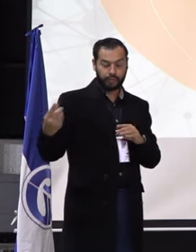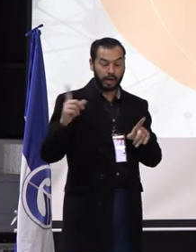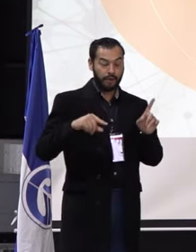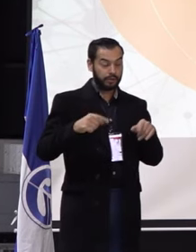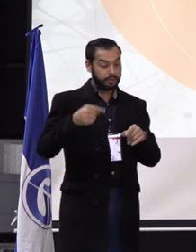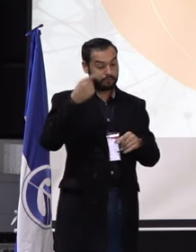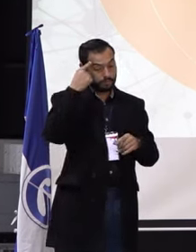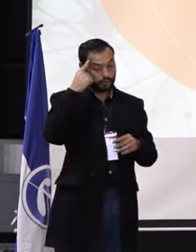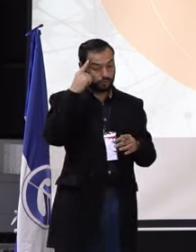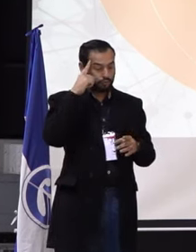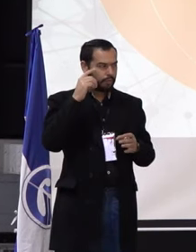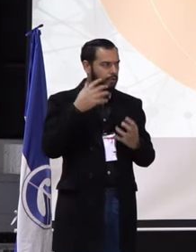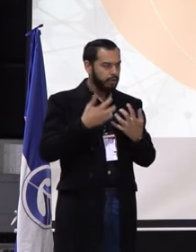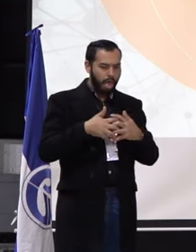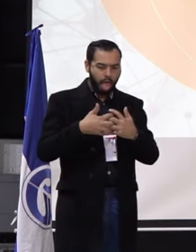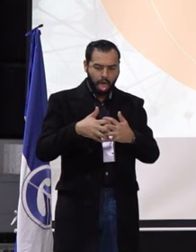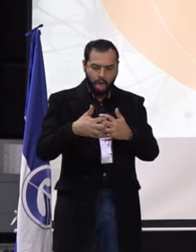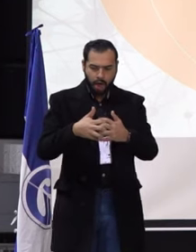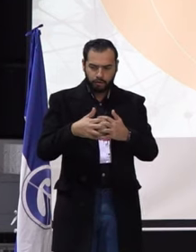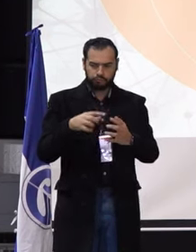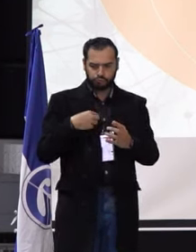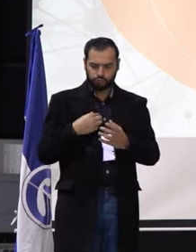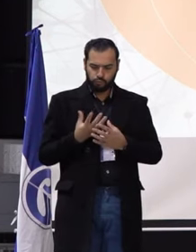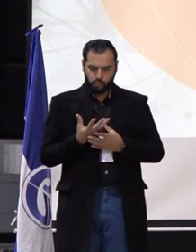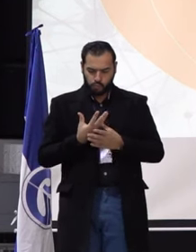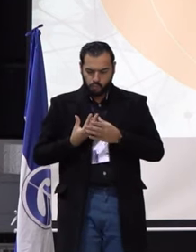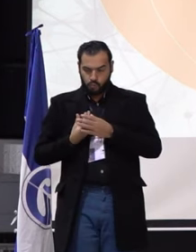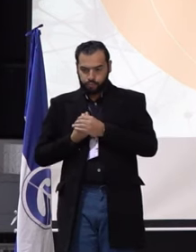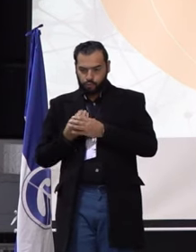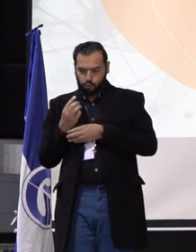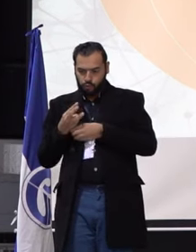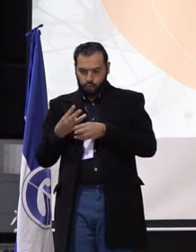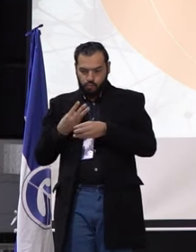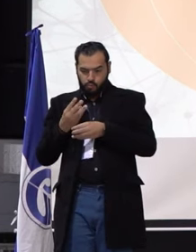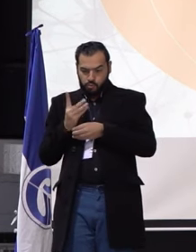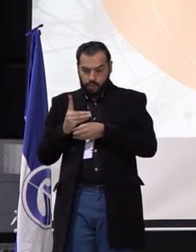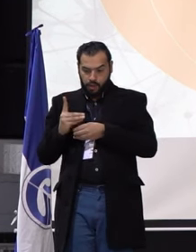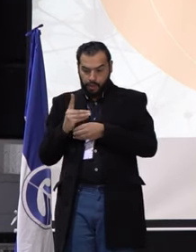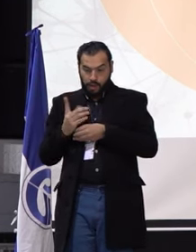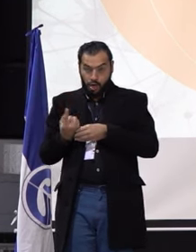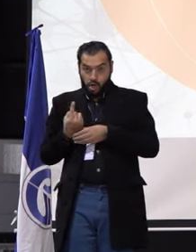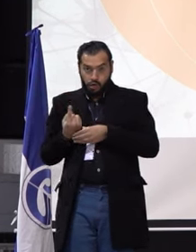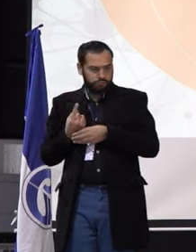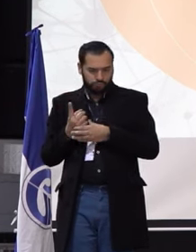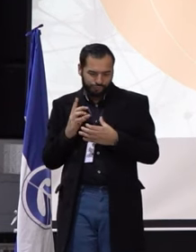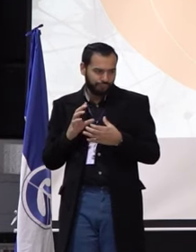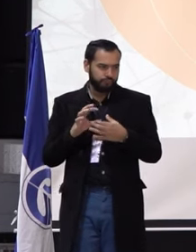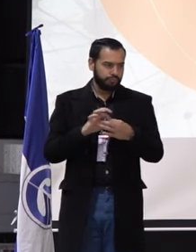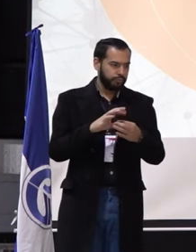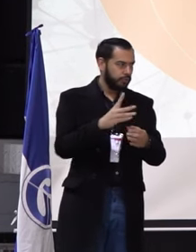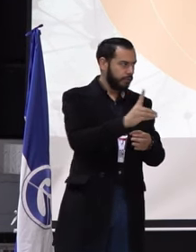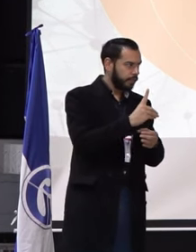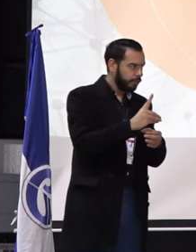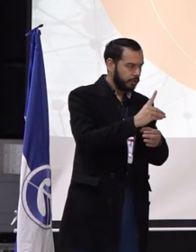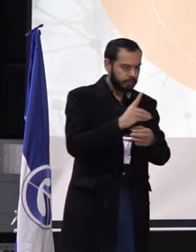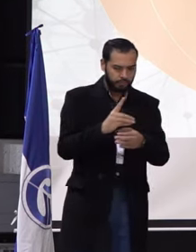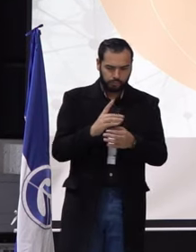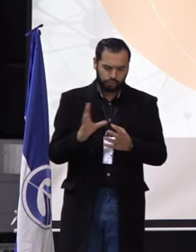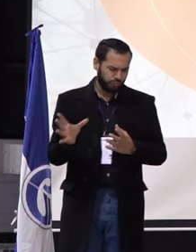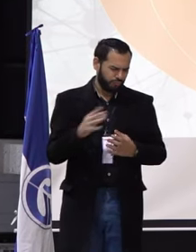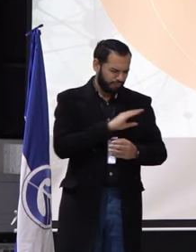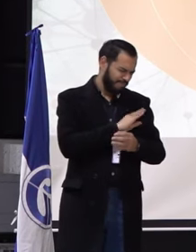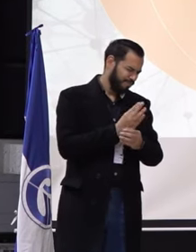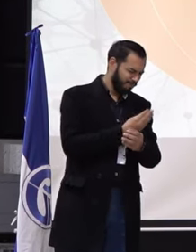función única universitaria, sino nuestro pequeño mundo allá. Cómo el departamento se junta con todos sus esfuerzos,